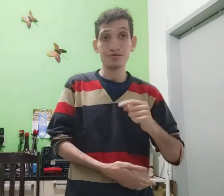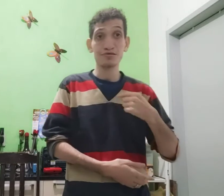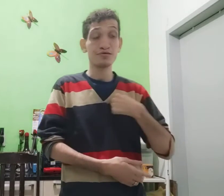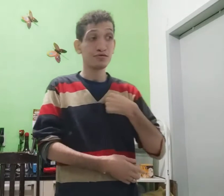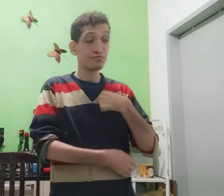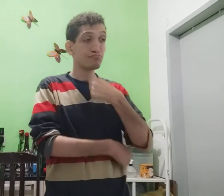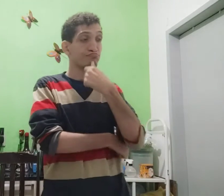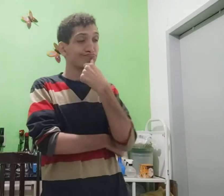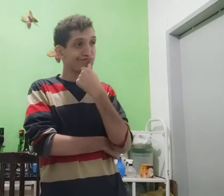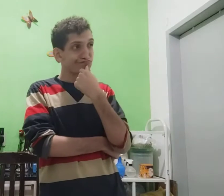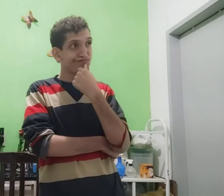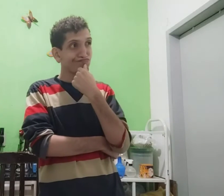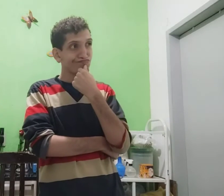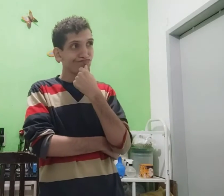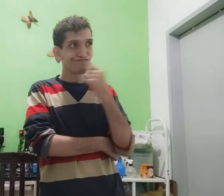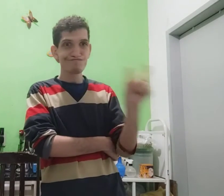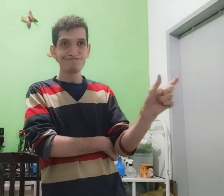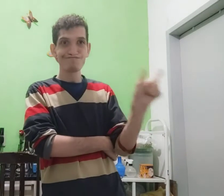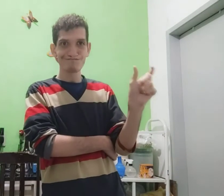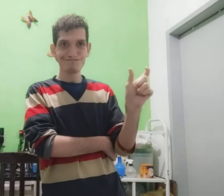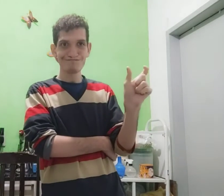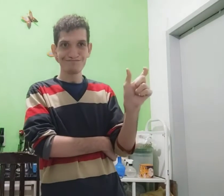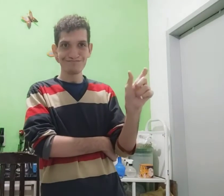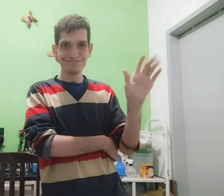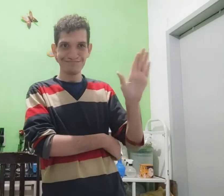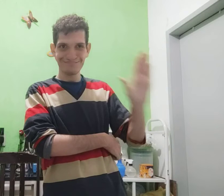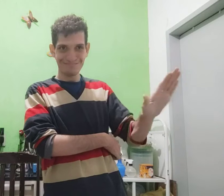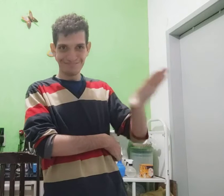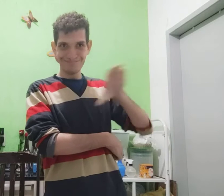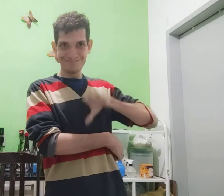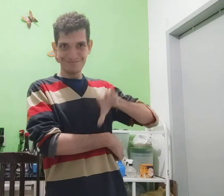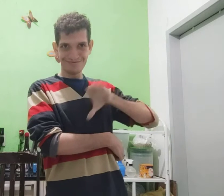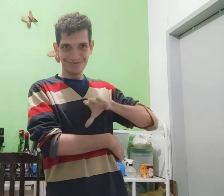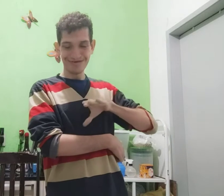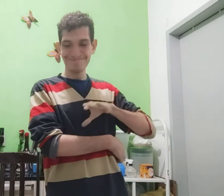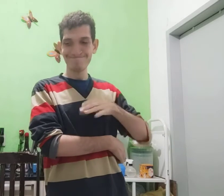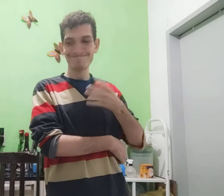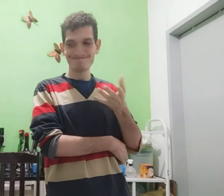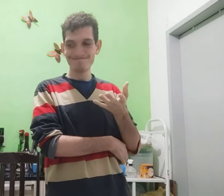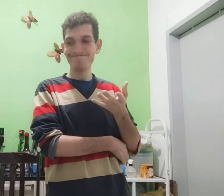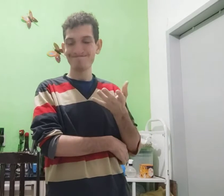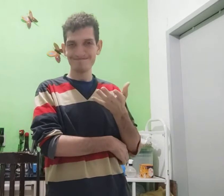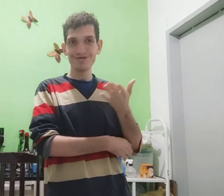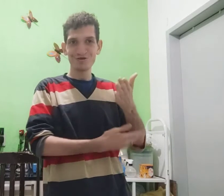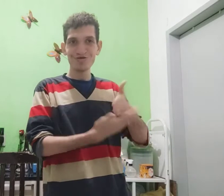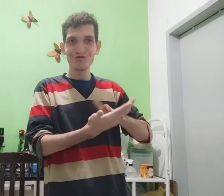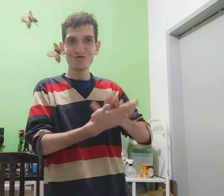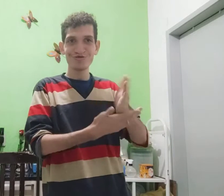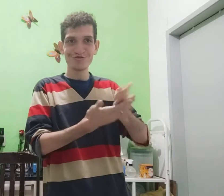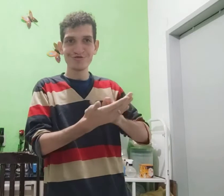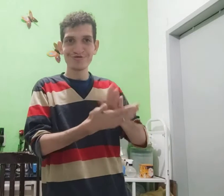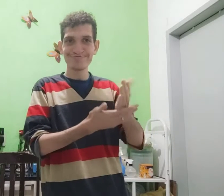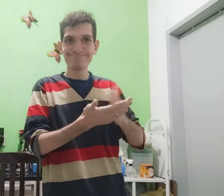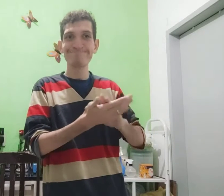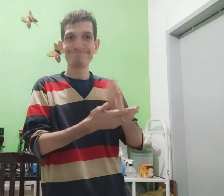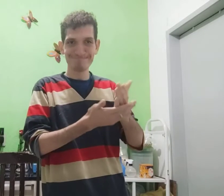é? Então eu, essa palavra, no português, hum, o